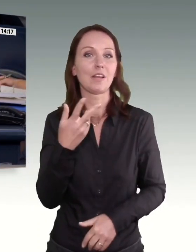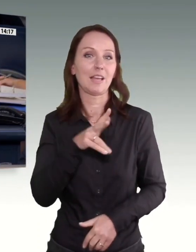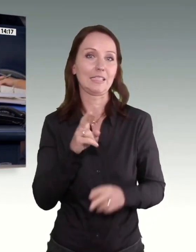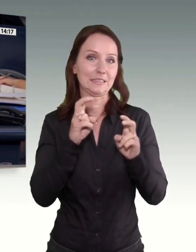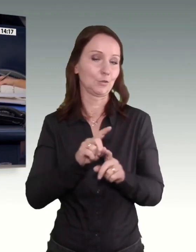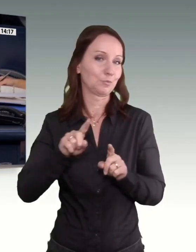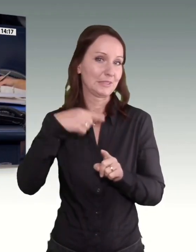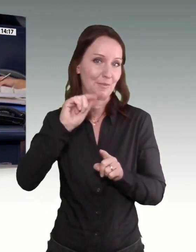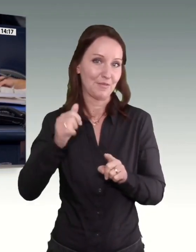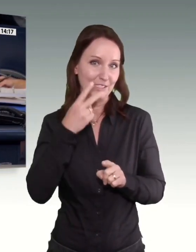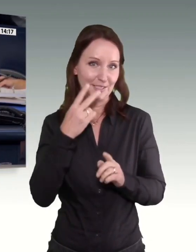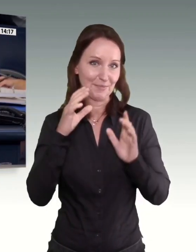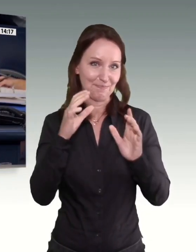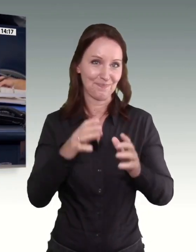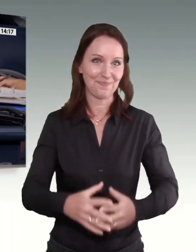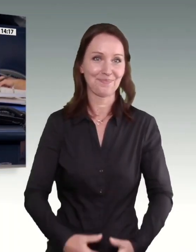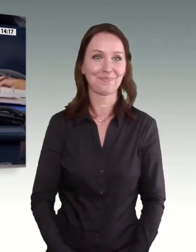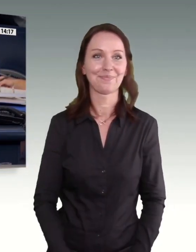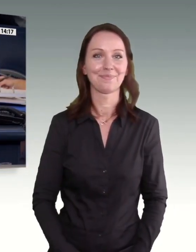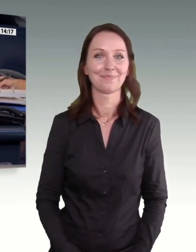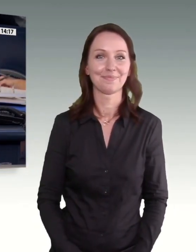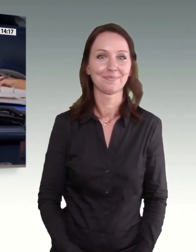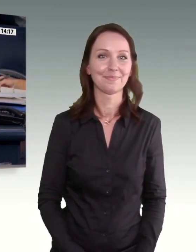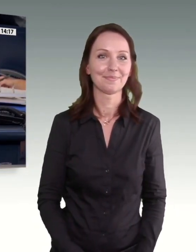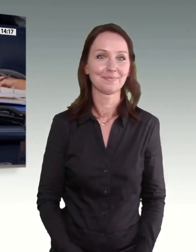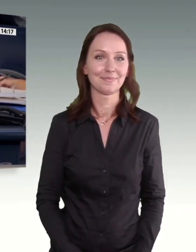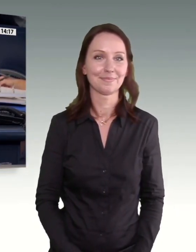31a.